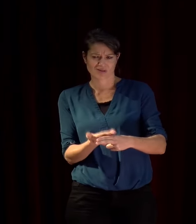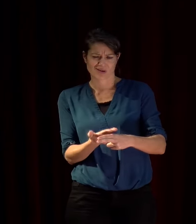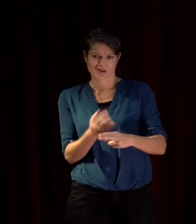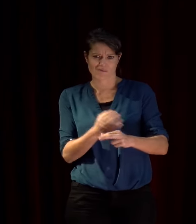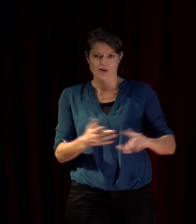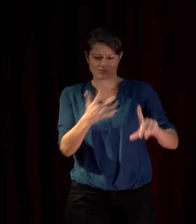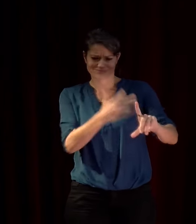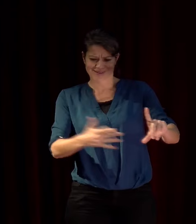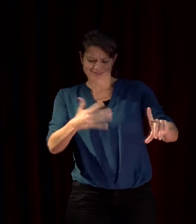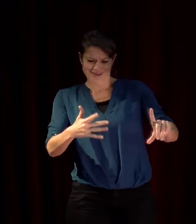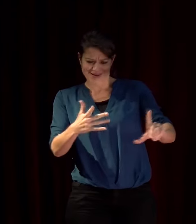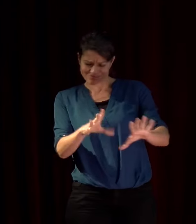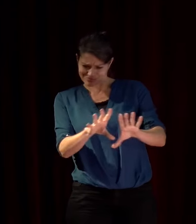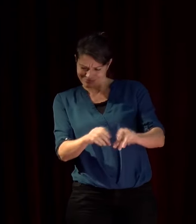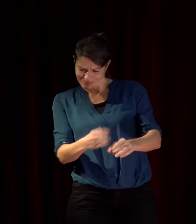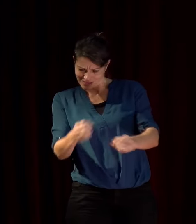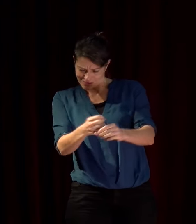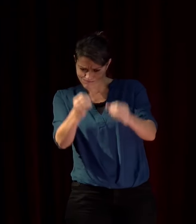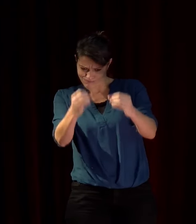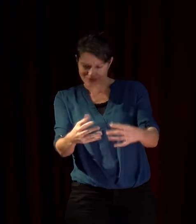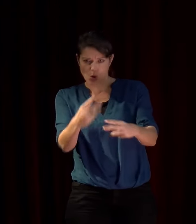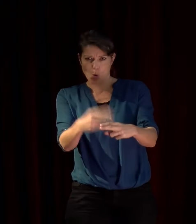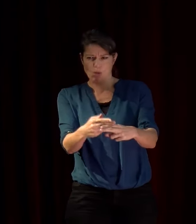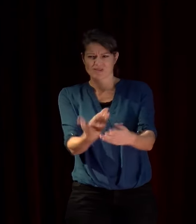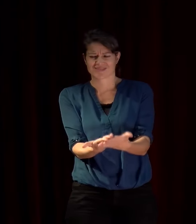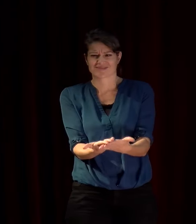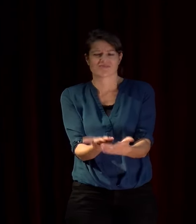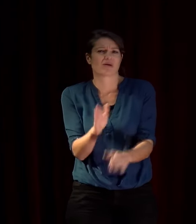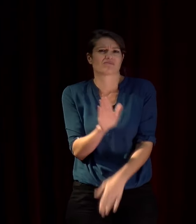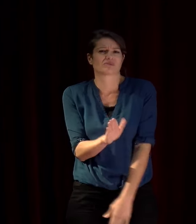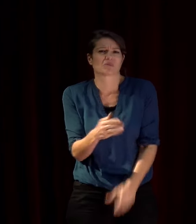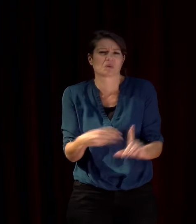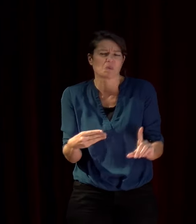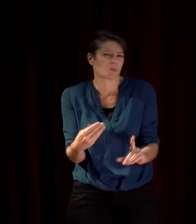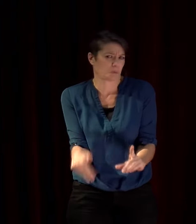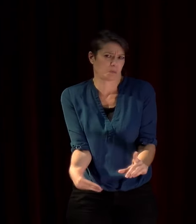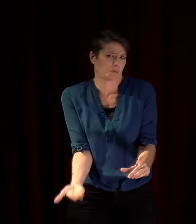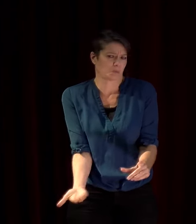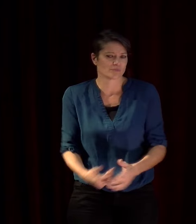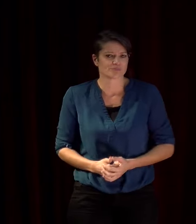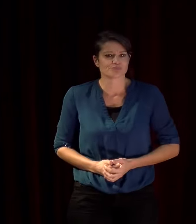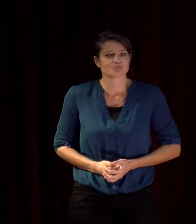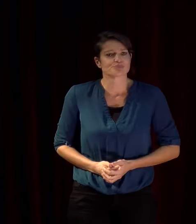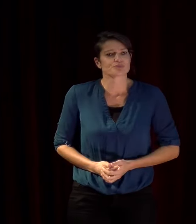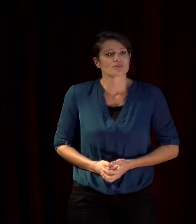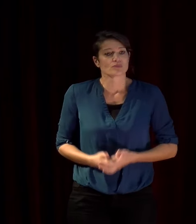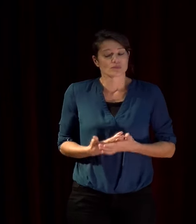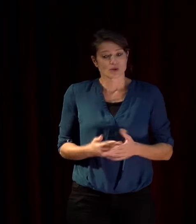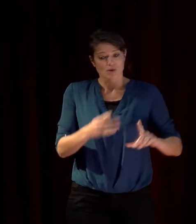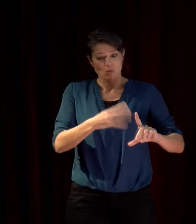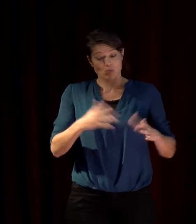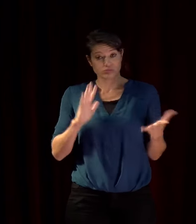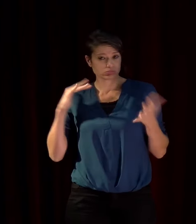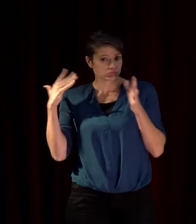c'est paradoxal mais c'est intéressant aujourd'hui la pensée de la Méditerranée est devenue moins